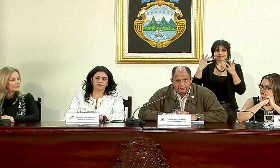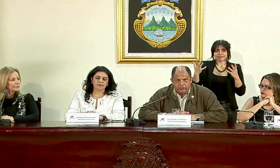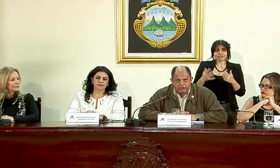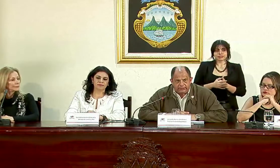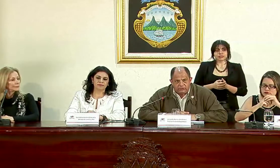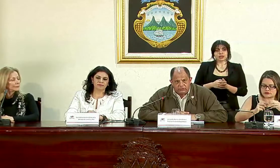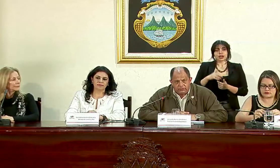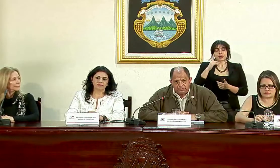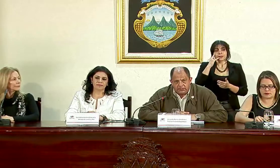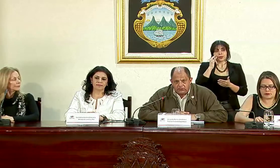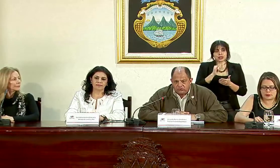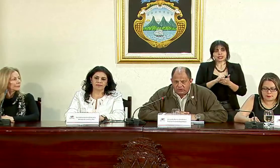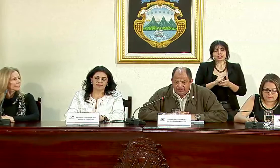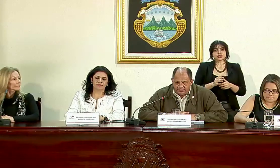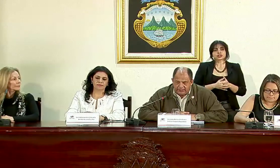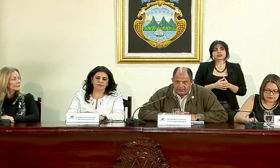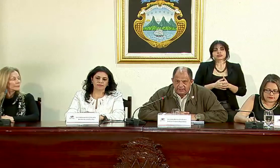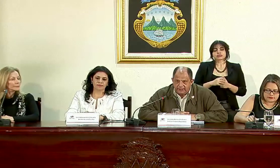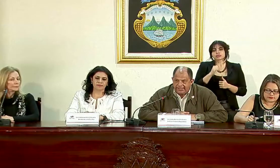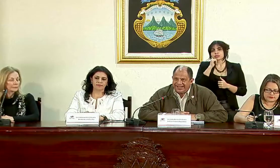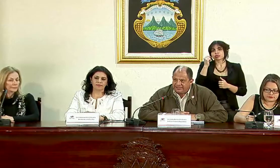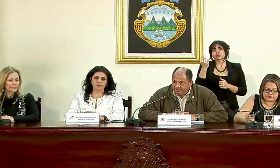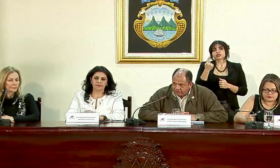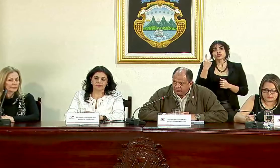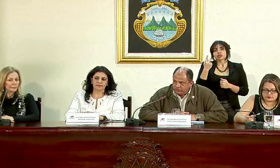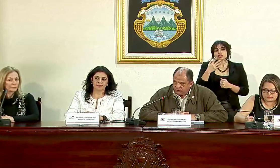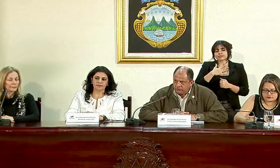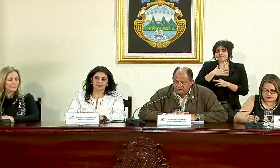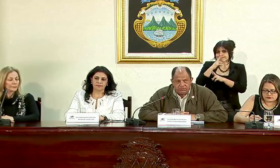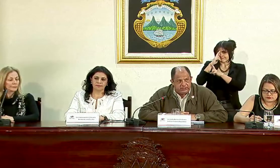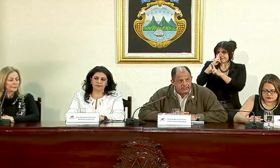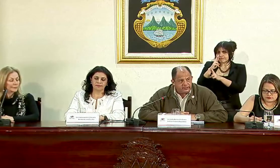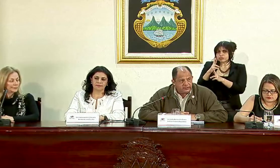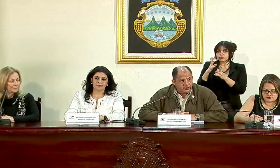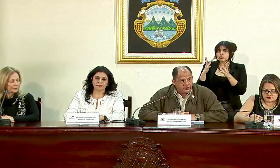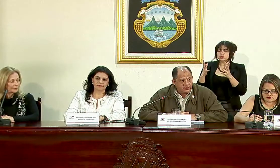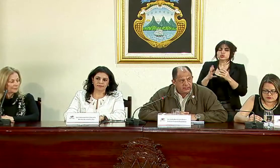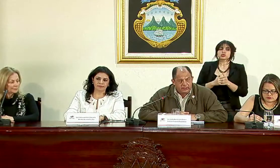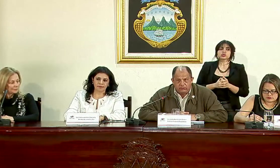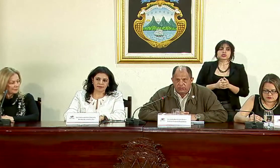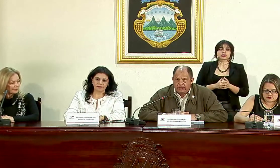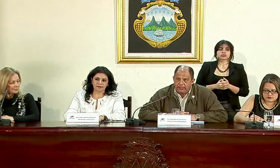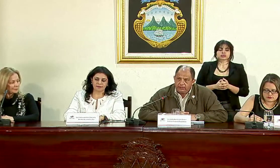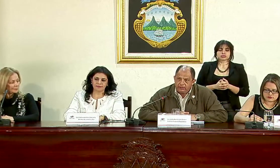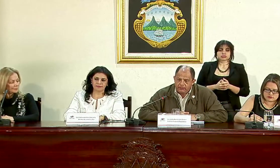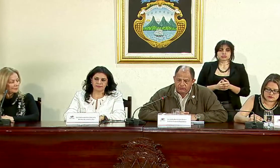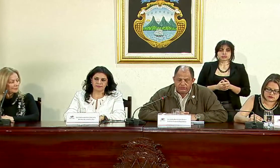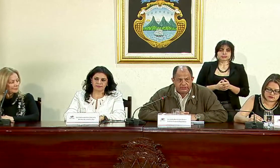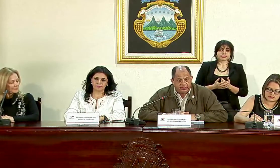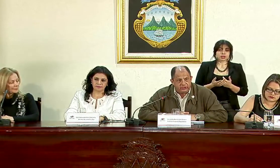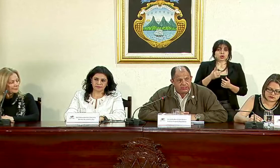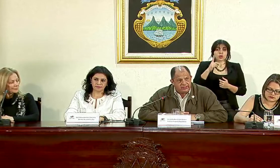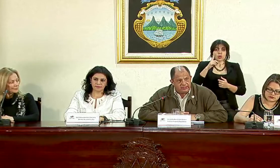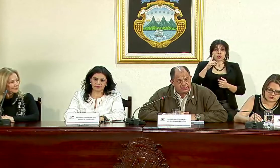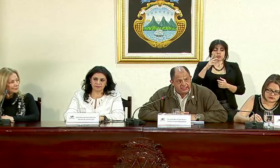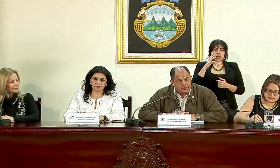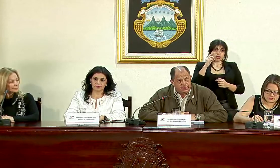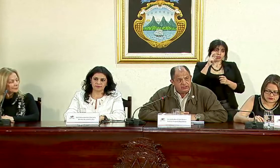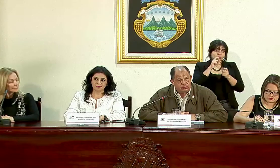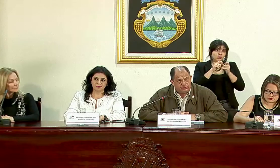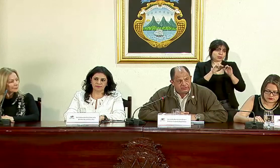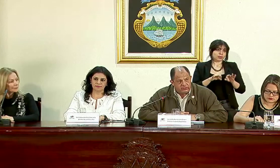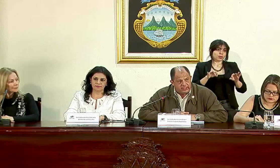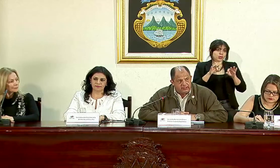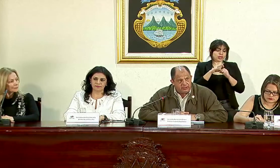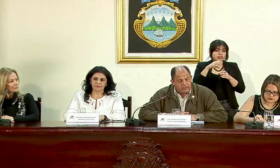y por lo tanto no solamente la respeto mucho que es una consideración esencial